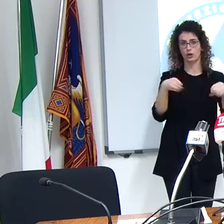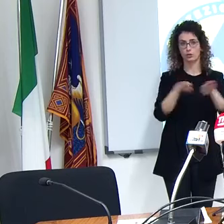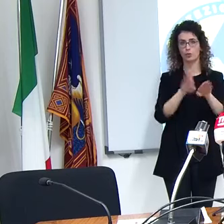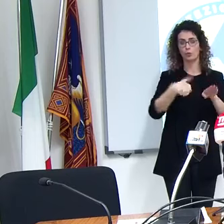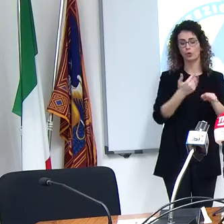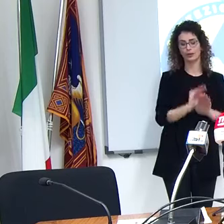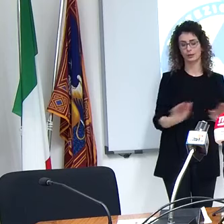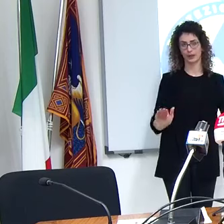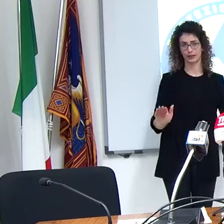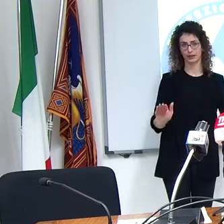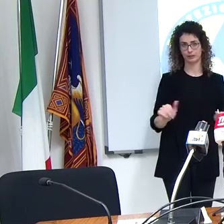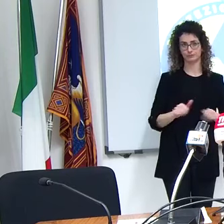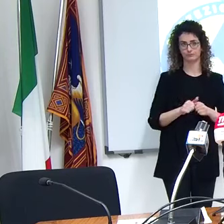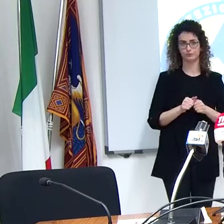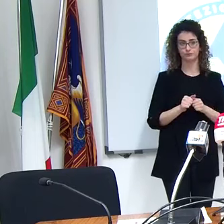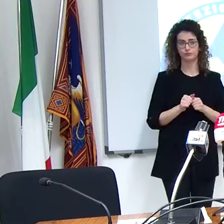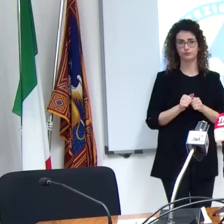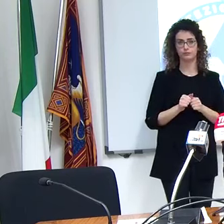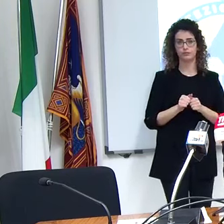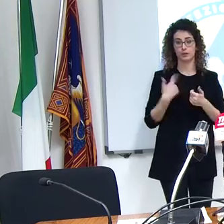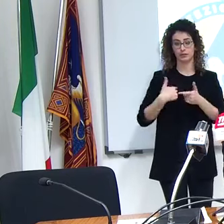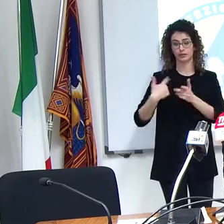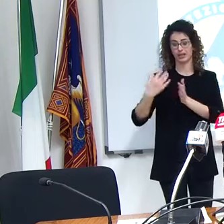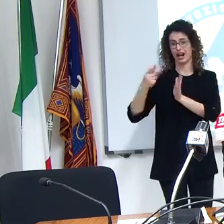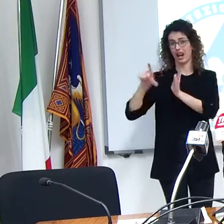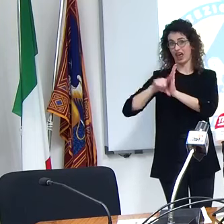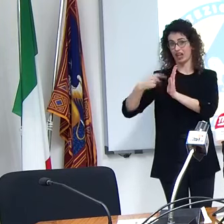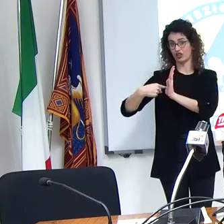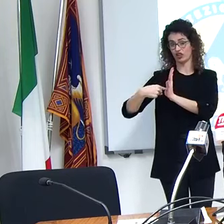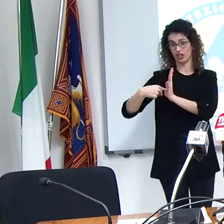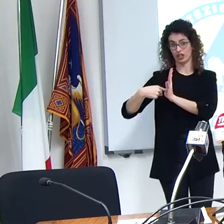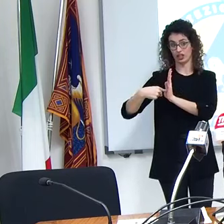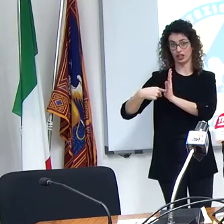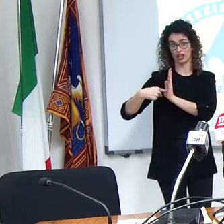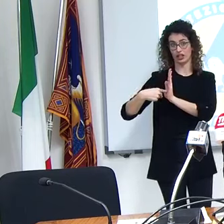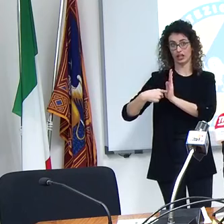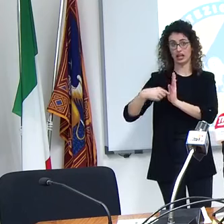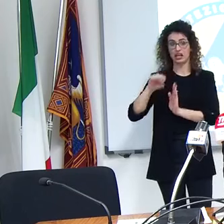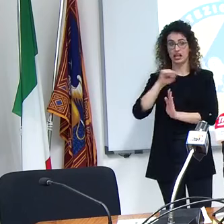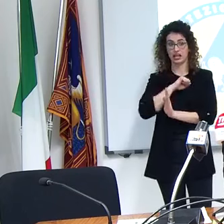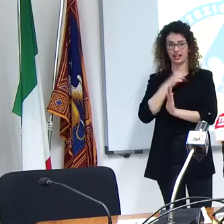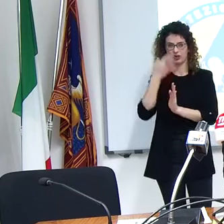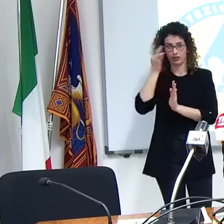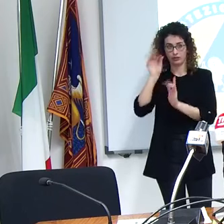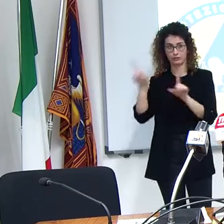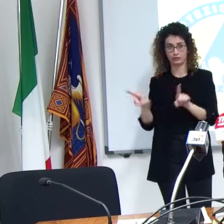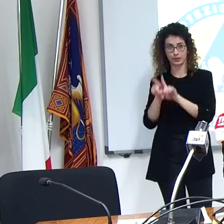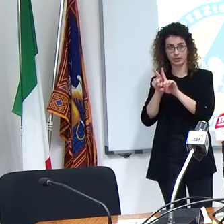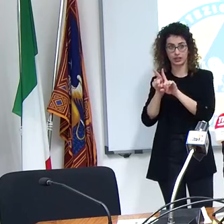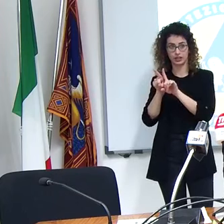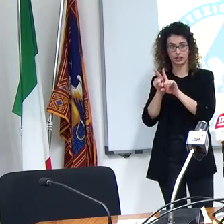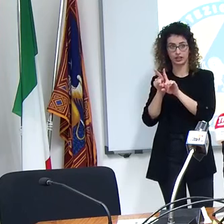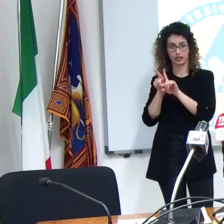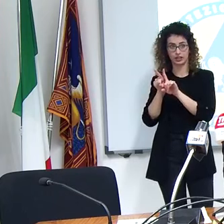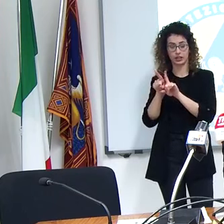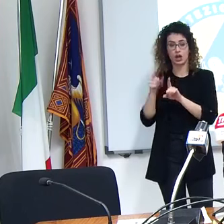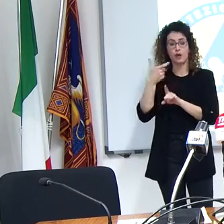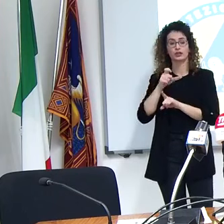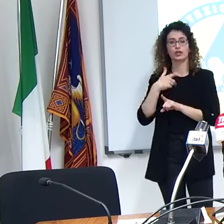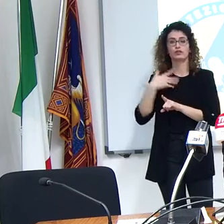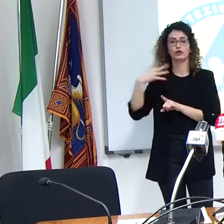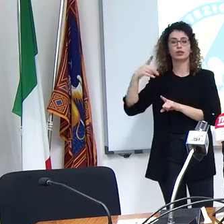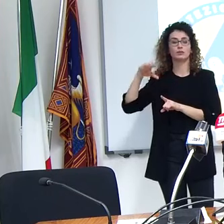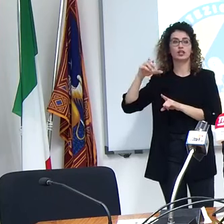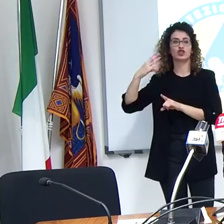realtà quella norma e penso ecco che parliamo della stessa cosa perché io di decreti legge che